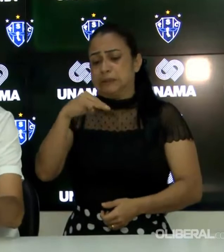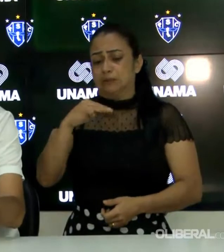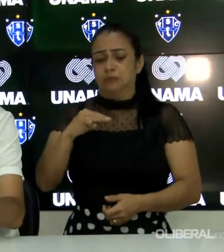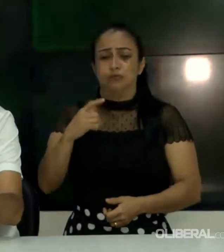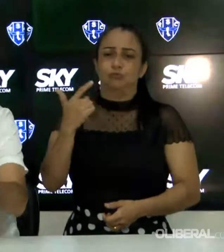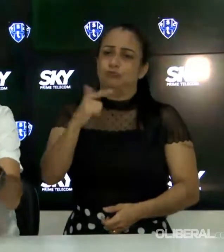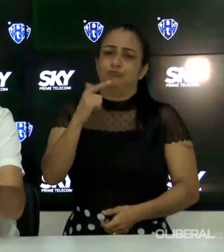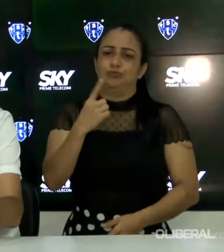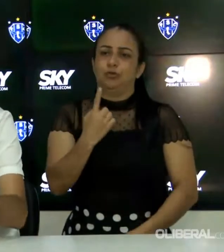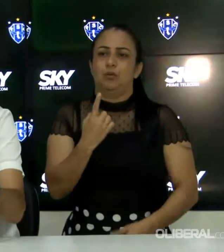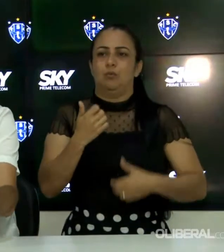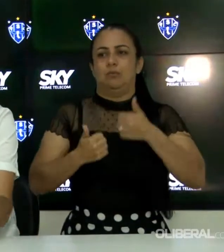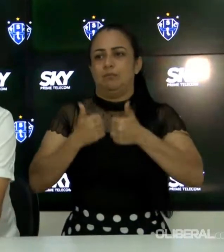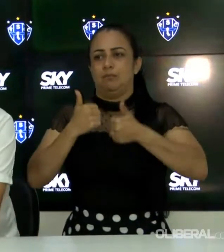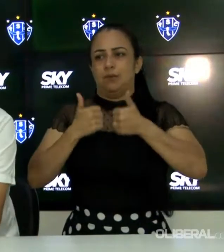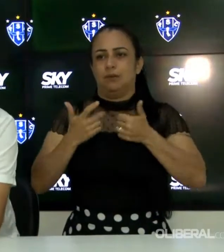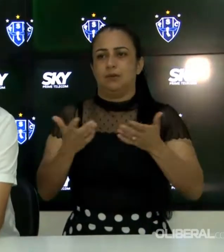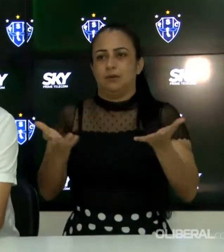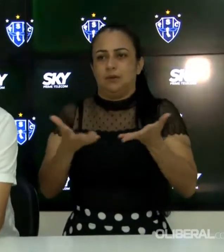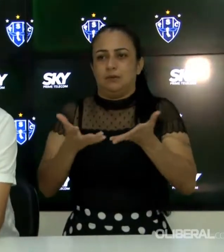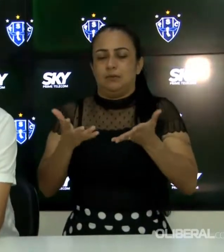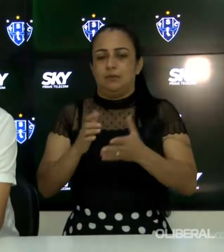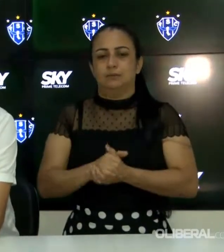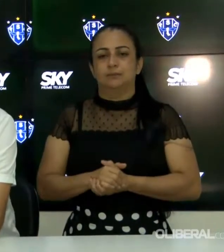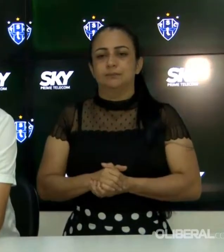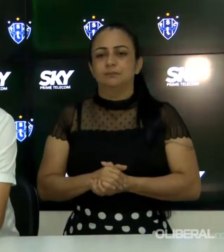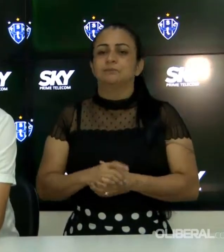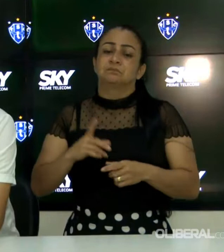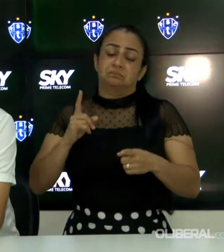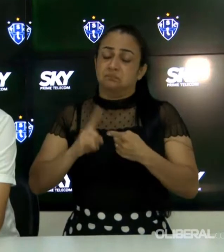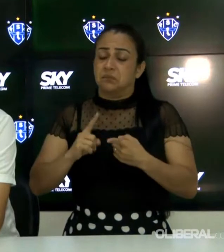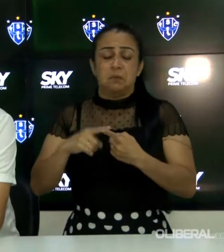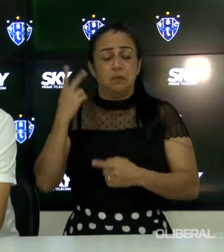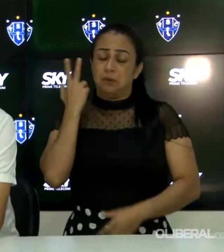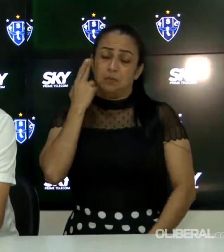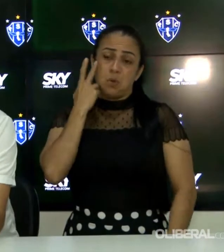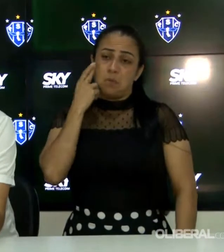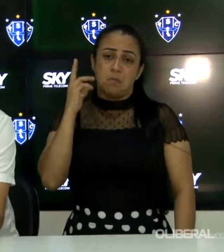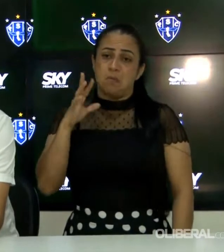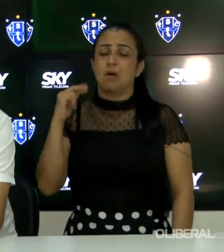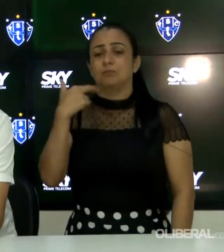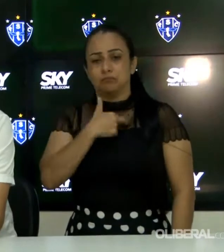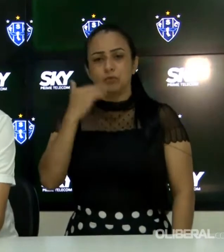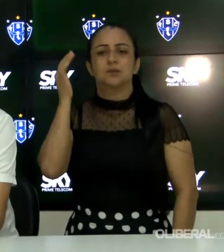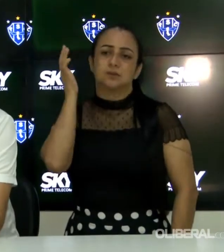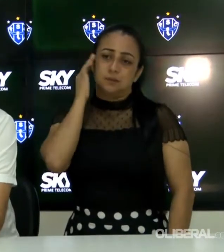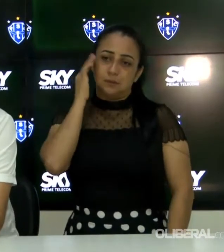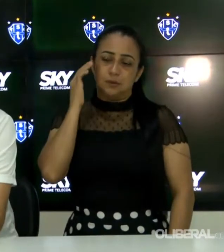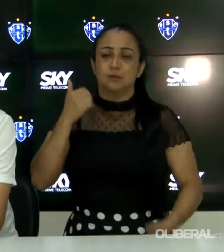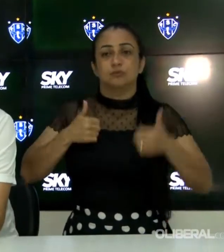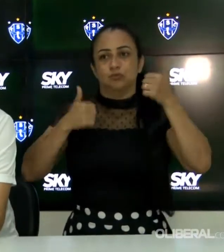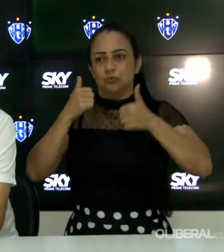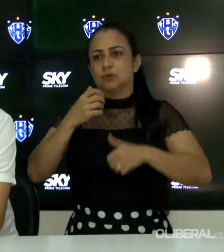que foram os 8, 9 que faltavam e mais os acréscimos. Mas, faz parte, a gente entende o torcedor ficar chateado,